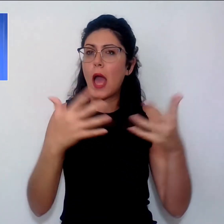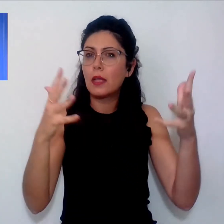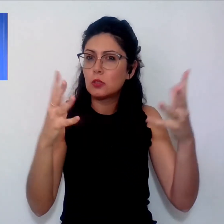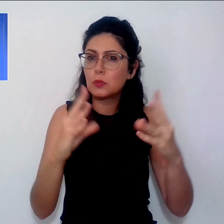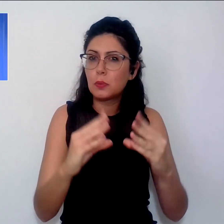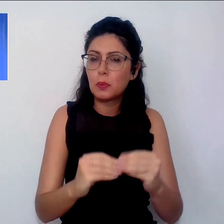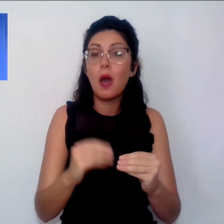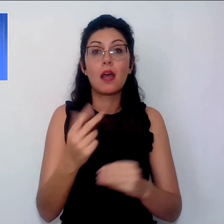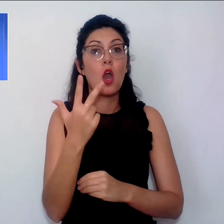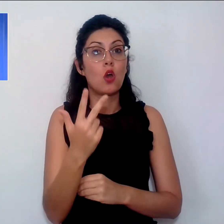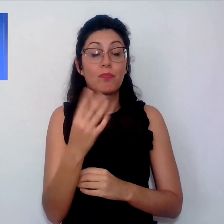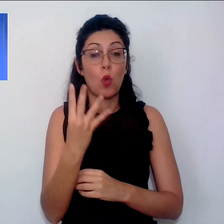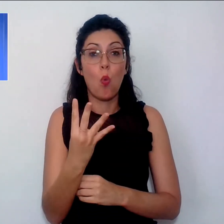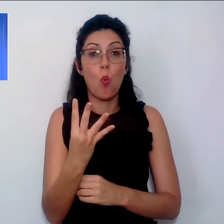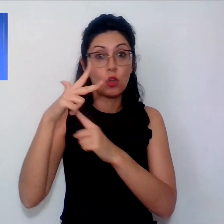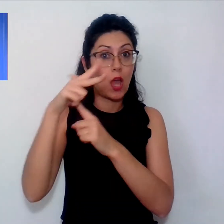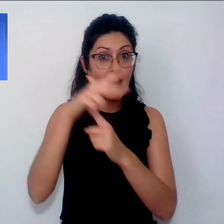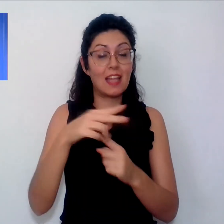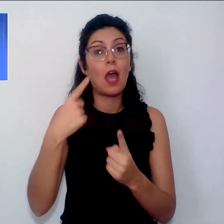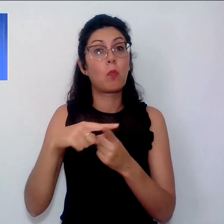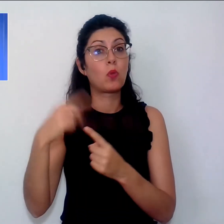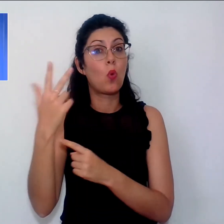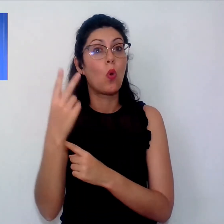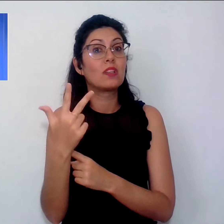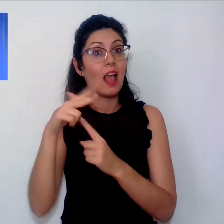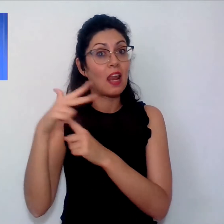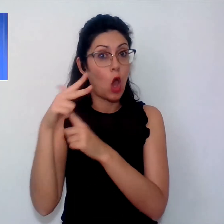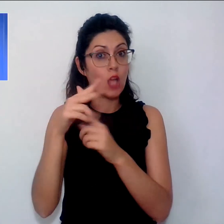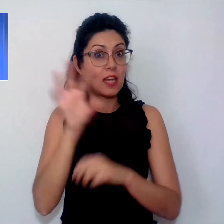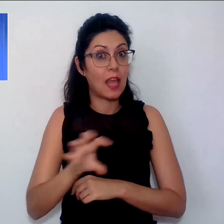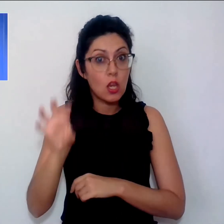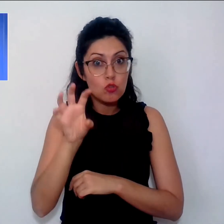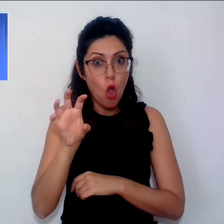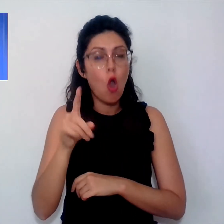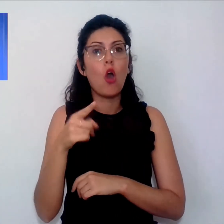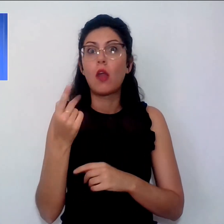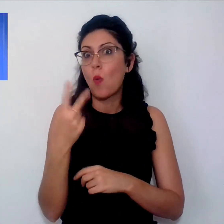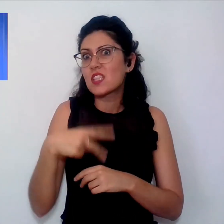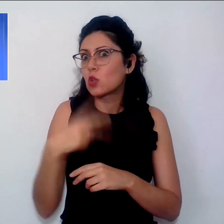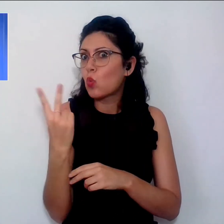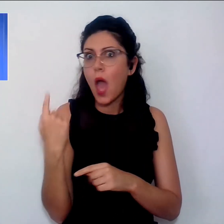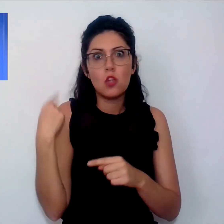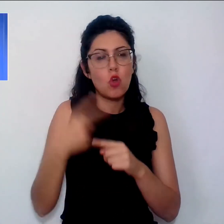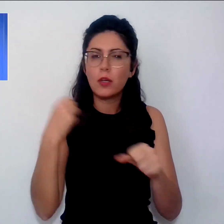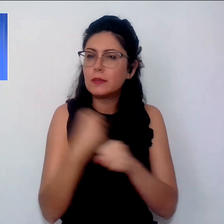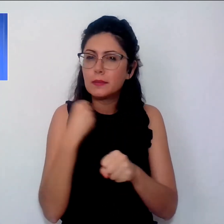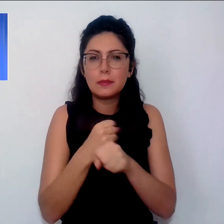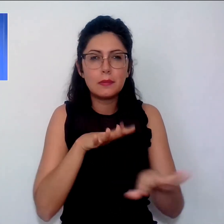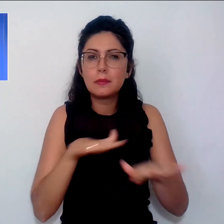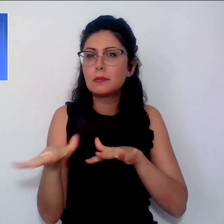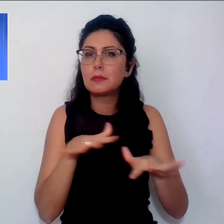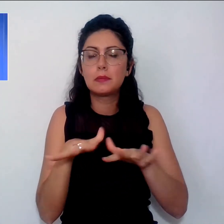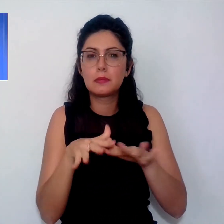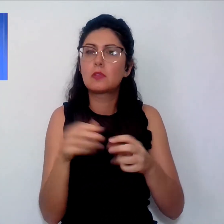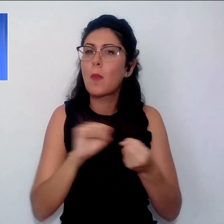Canadair e 8 elicotteri della regione. Tutti stanno lavorando incessantemente da quasi due giorni, lottando contro il fuoco, il fumo e il